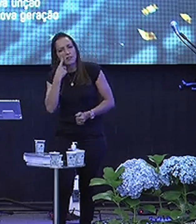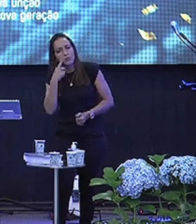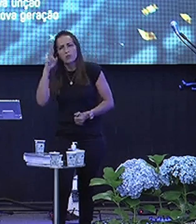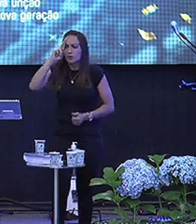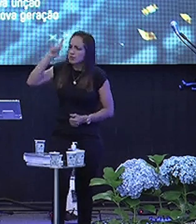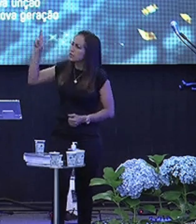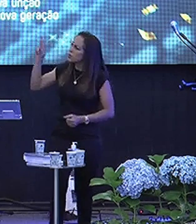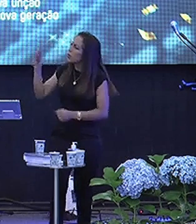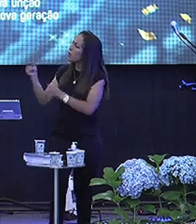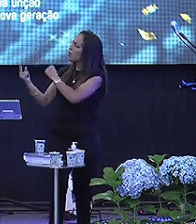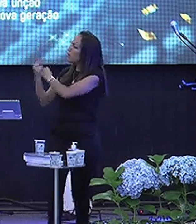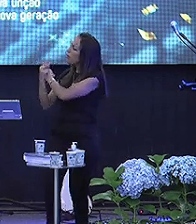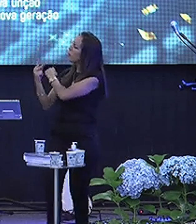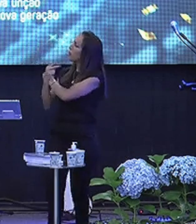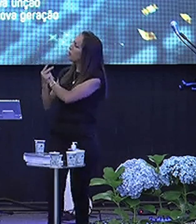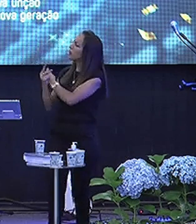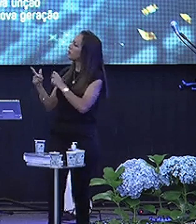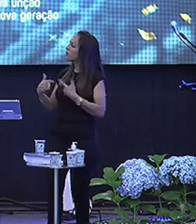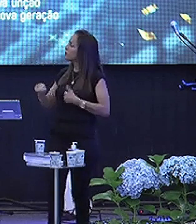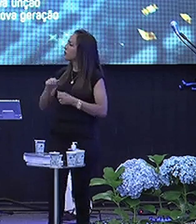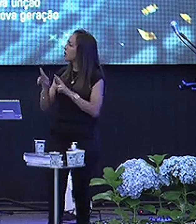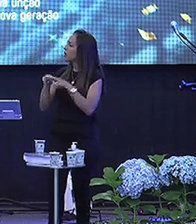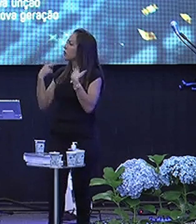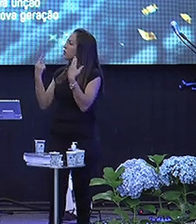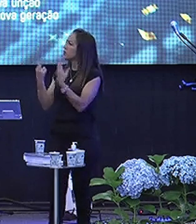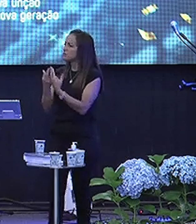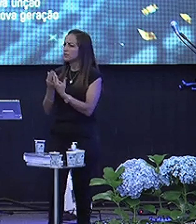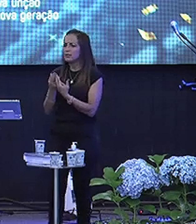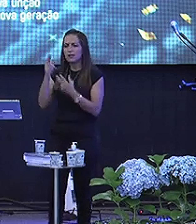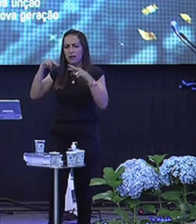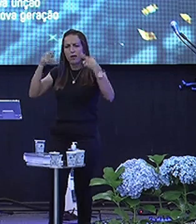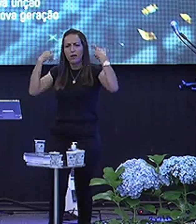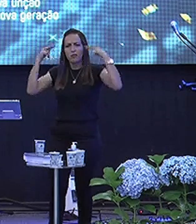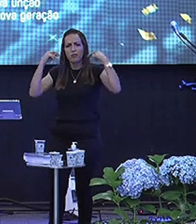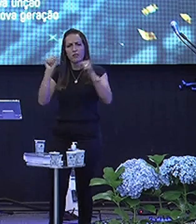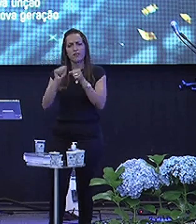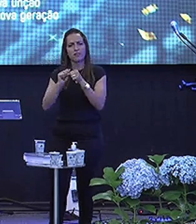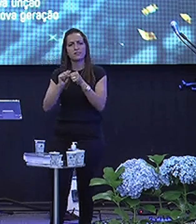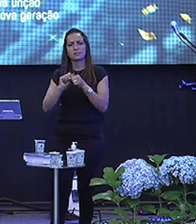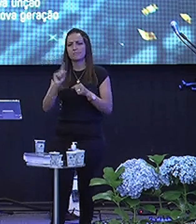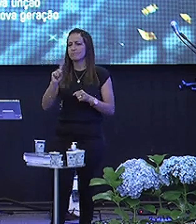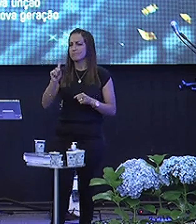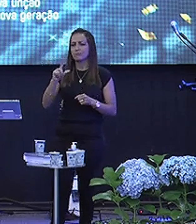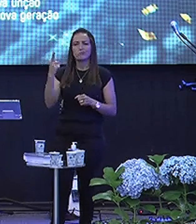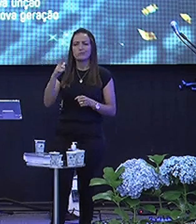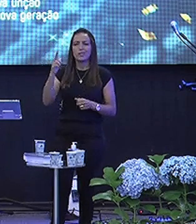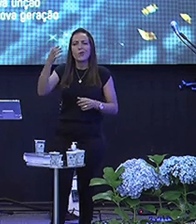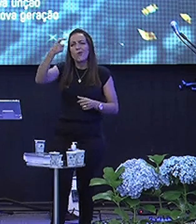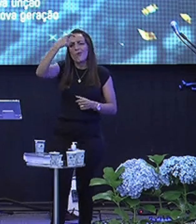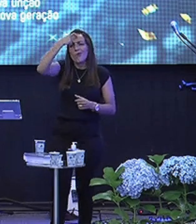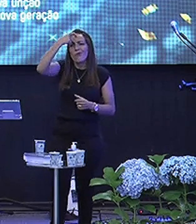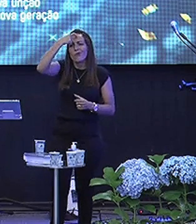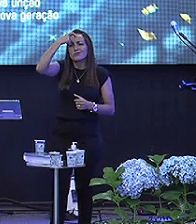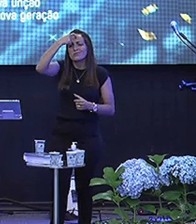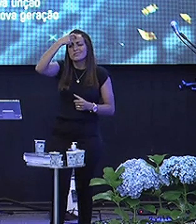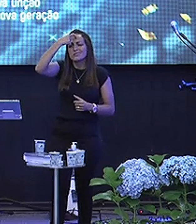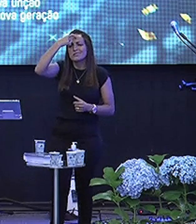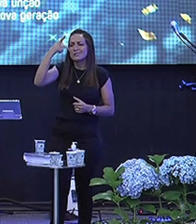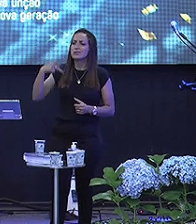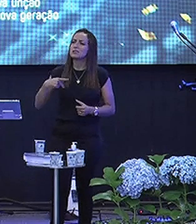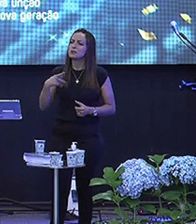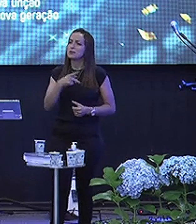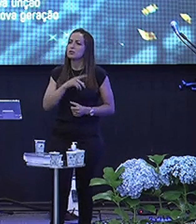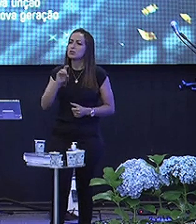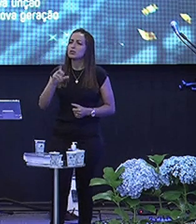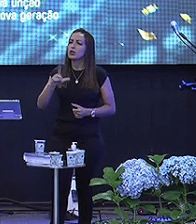O senhor cuida da gente Nós nos reunimos aqui Queremos te honrar A ovelha faz isso? A ovelha não tem consciência Do pastor A